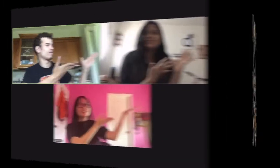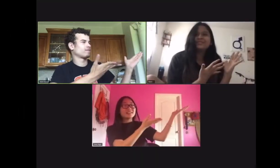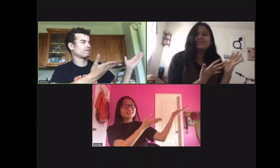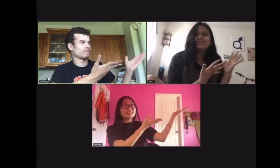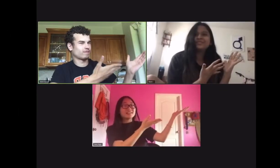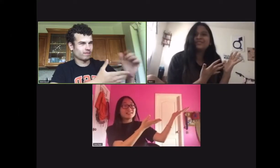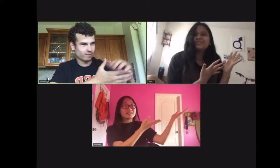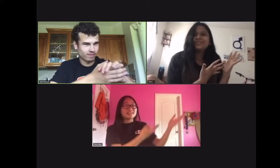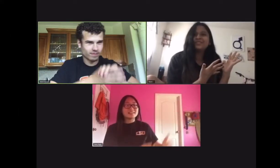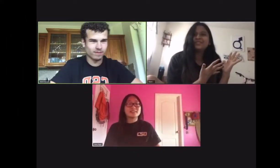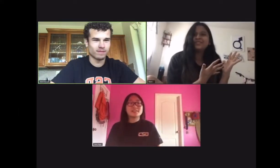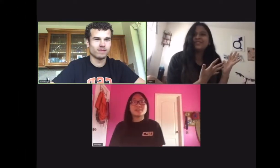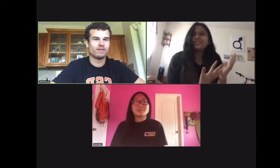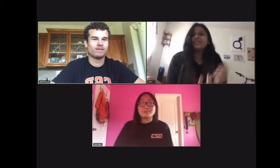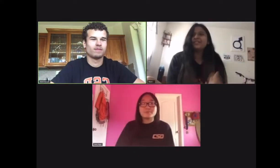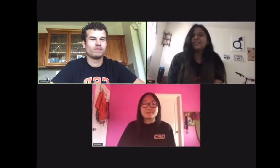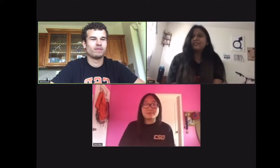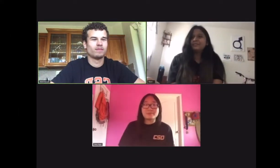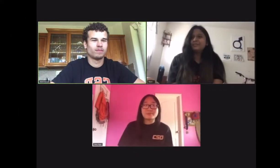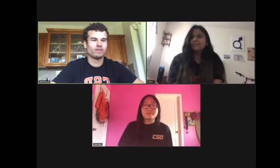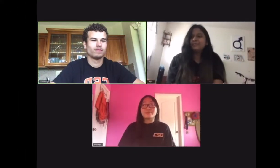No, estamos bromeando otra vez.